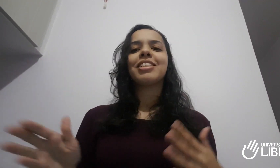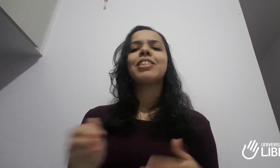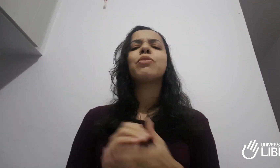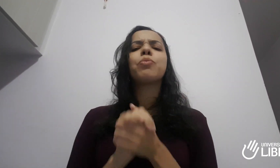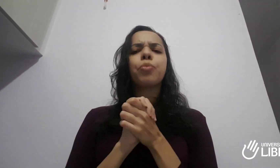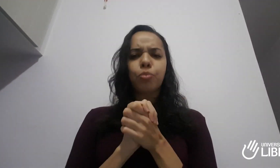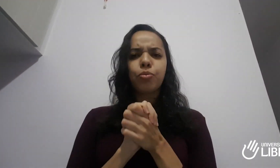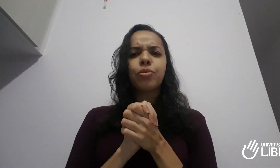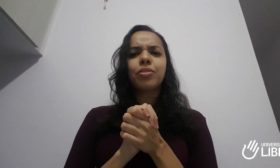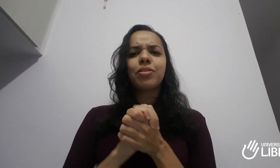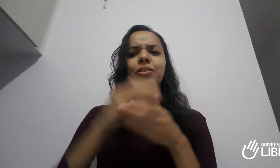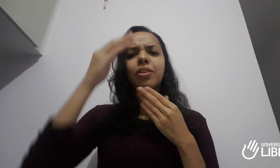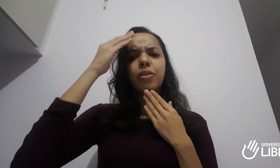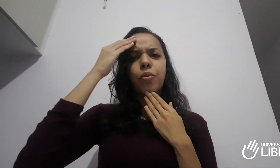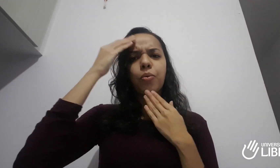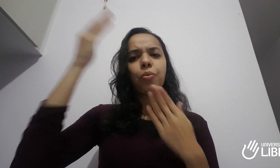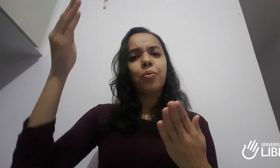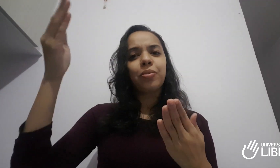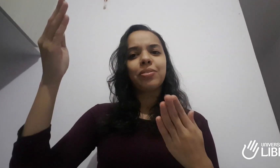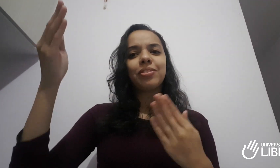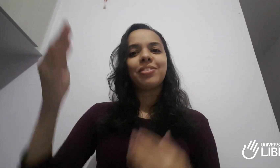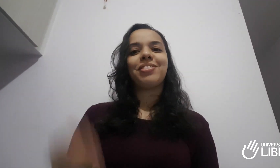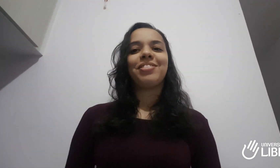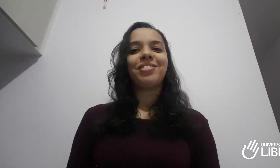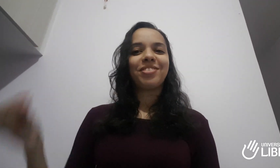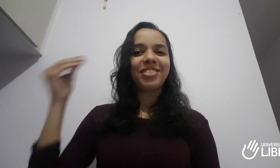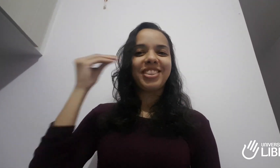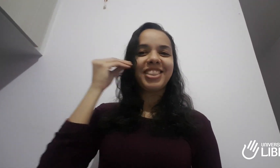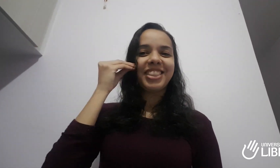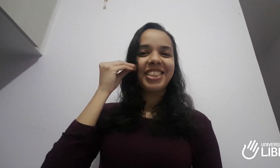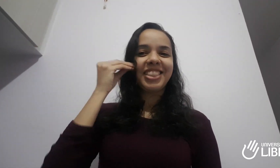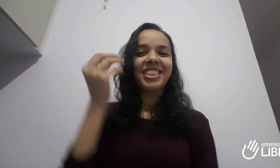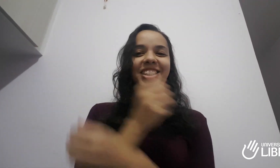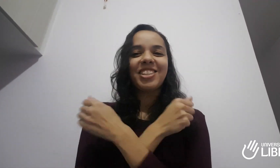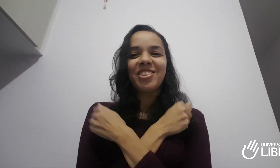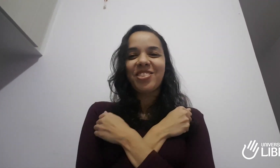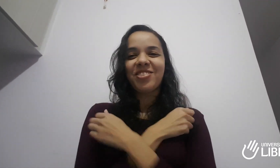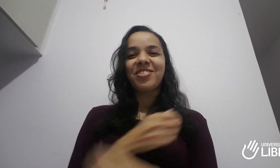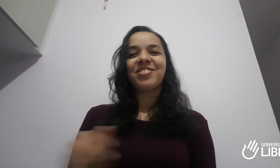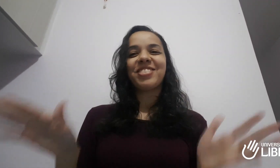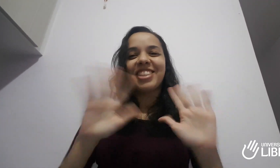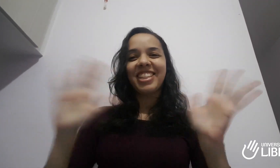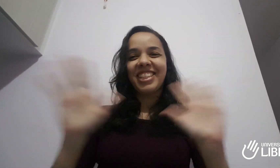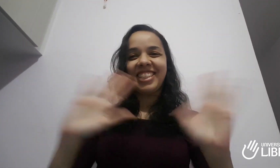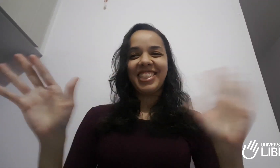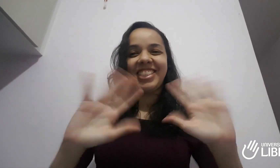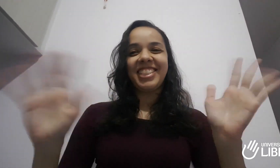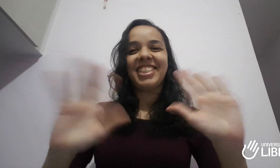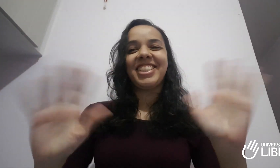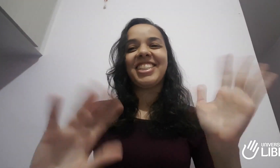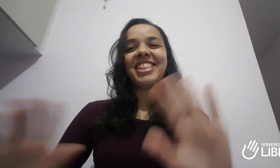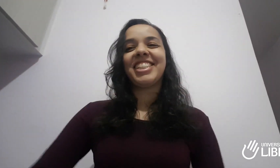muito obrigado a todos os professores do método da Universidade da Libras. Muito obrigado, professor Madison Barreto. Tchau!